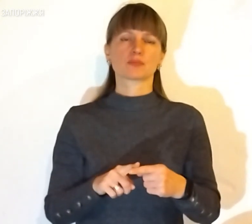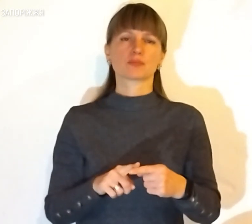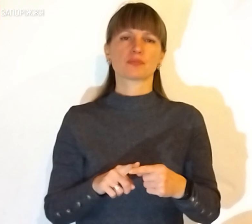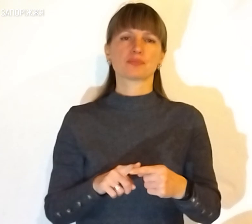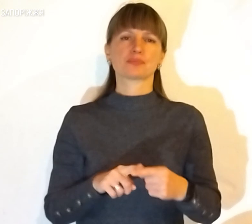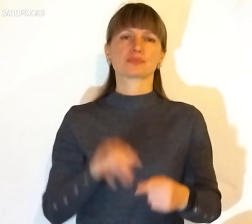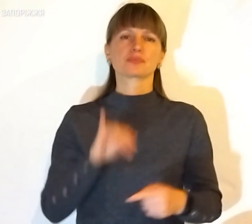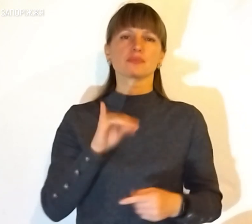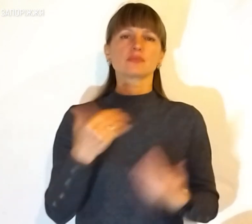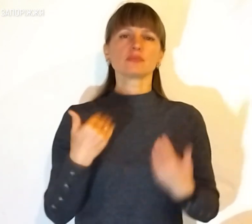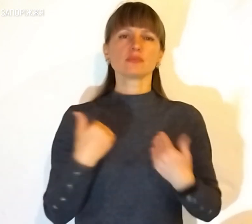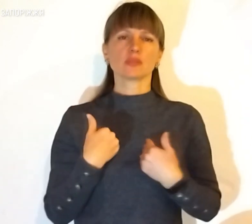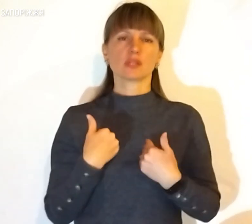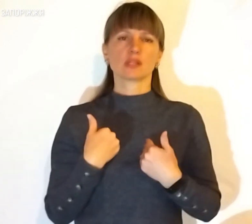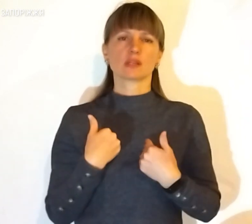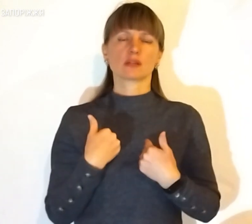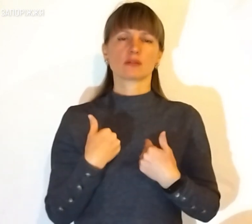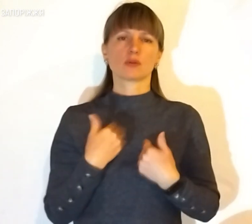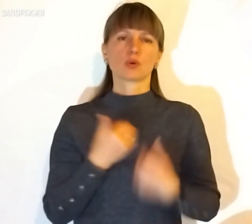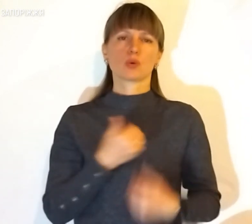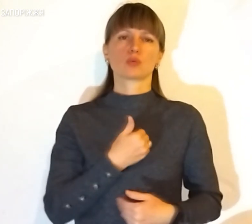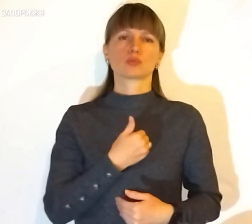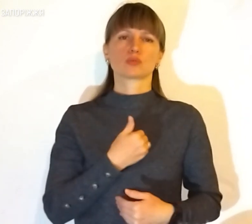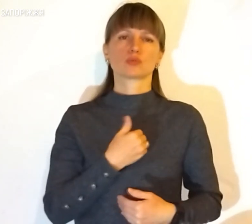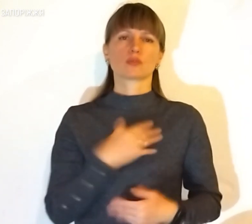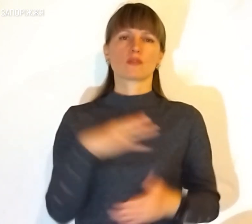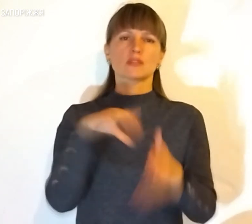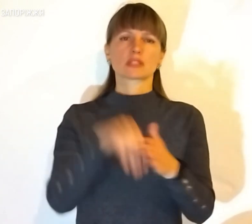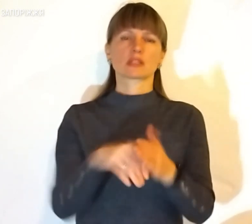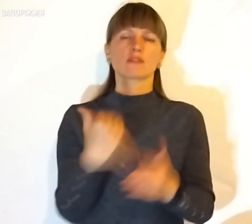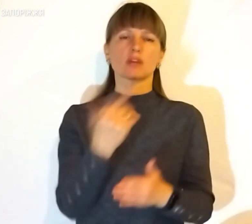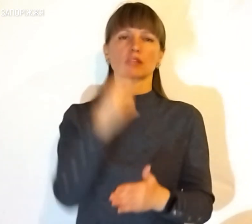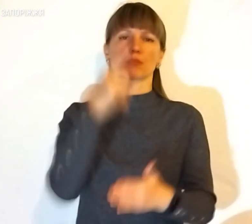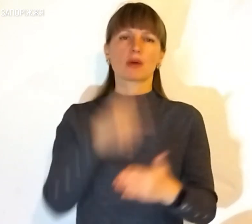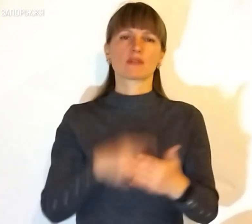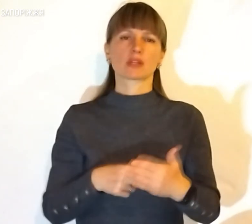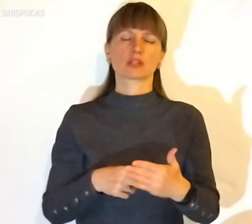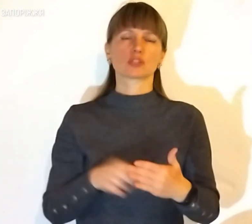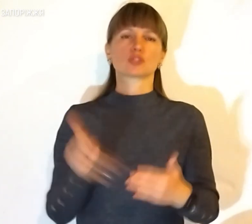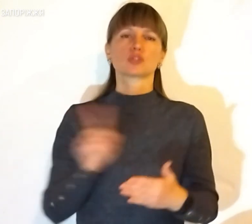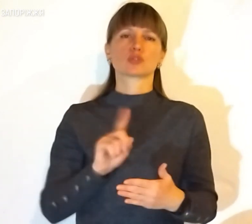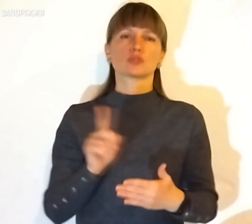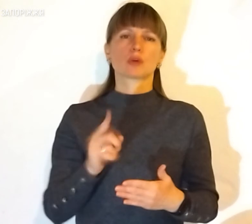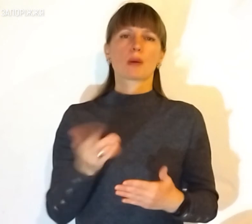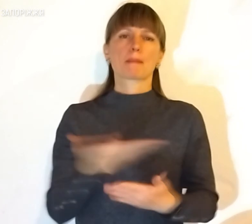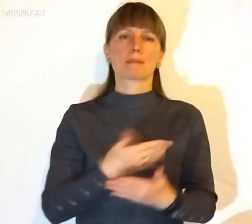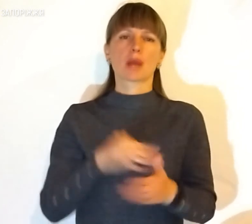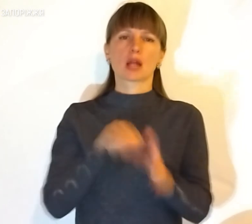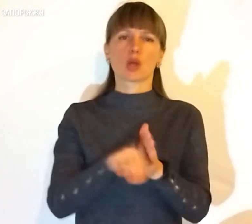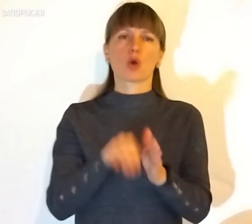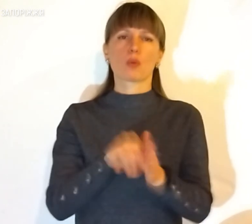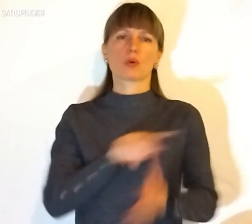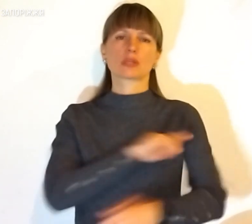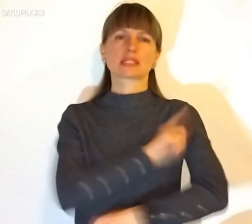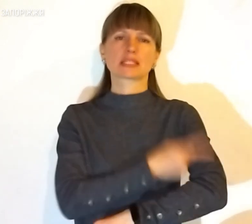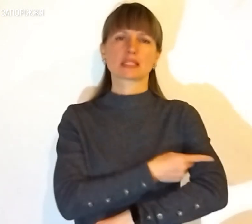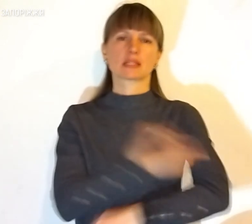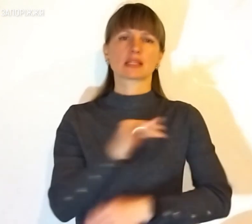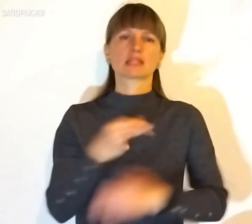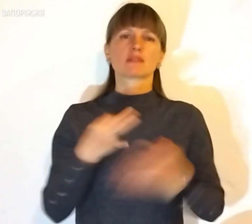І я хочу всеселити у вас певність, що ми накопимо сили та зрівнемо всі